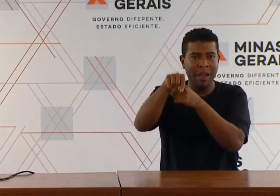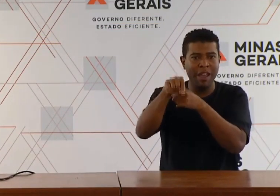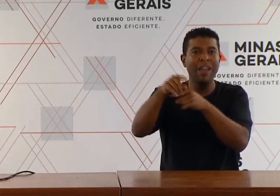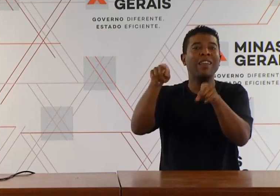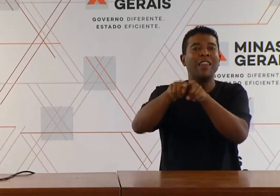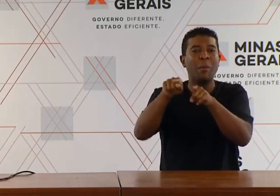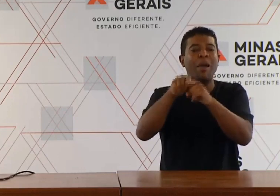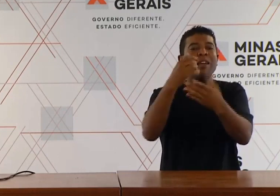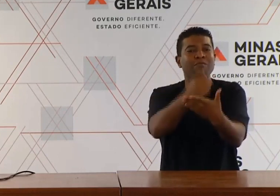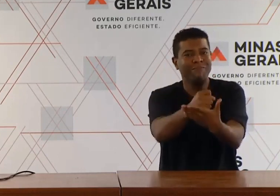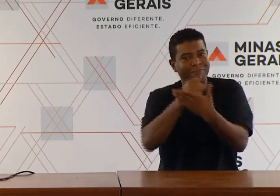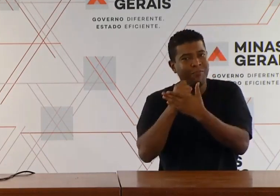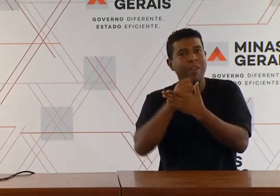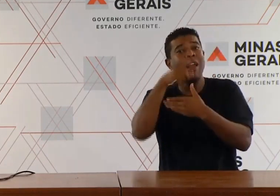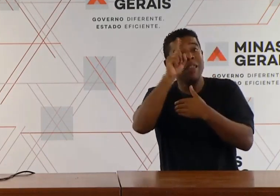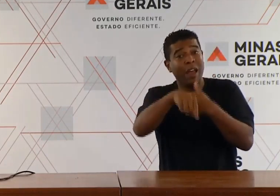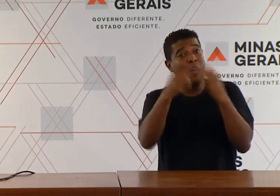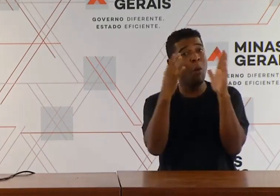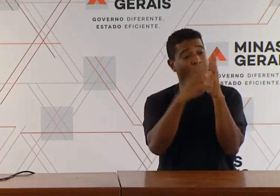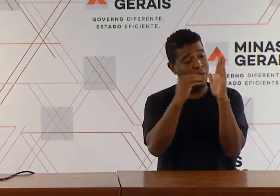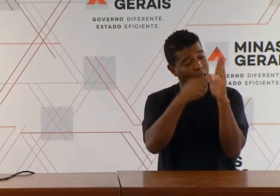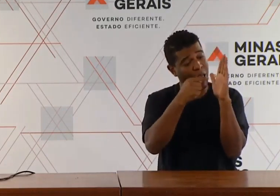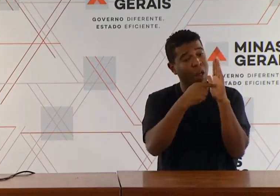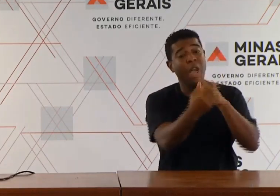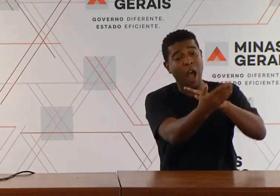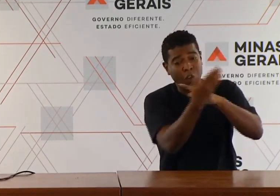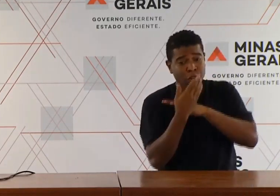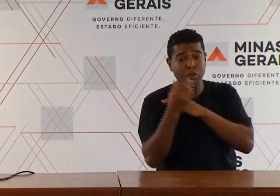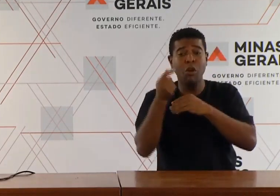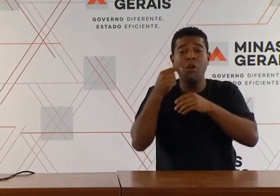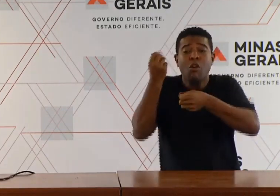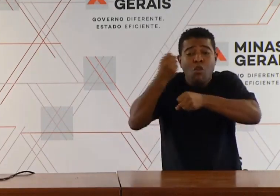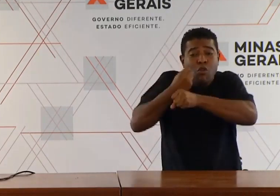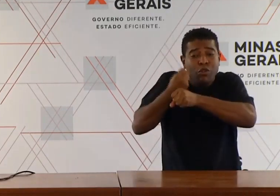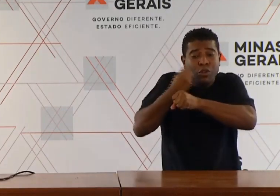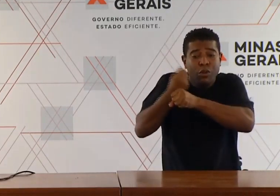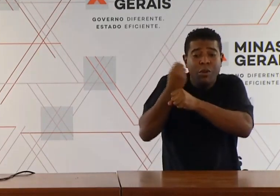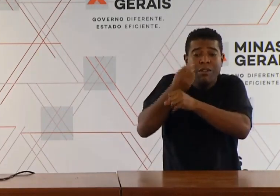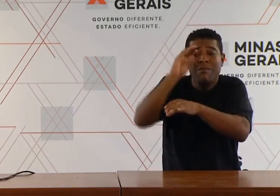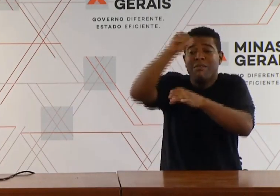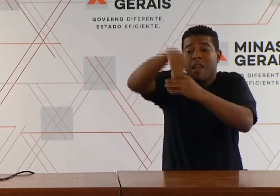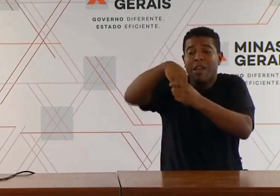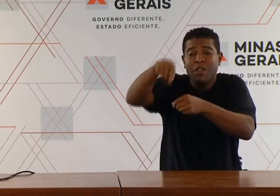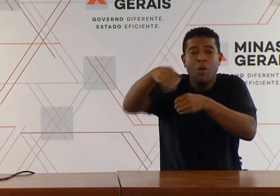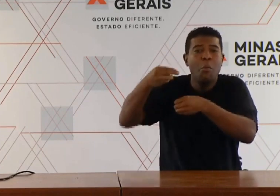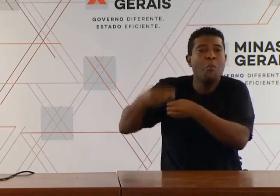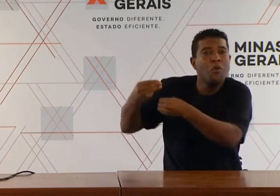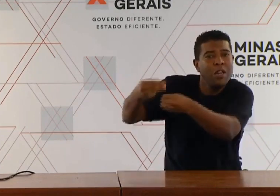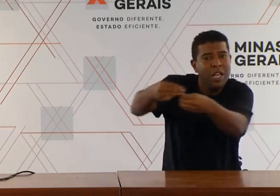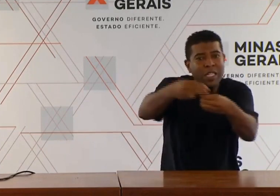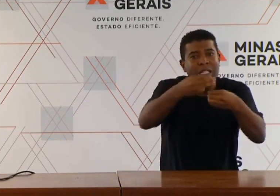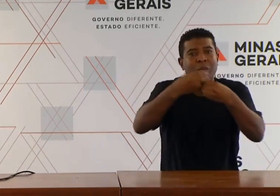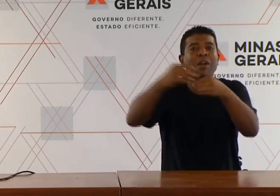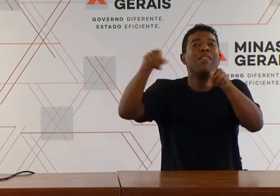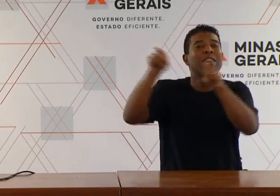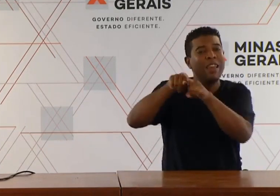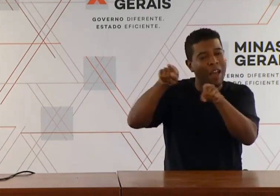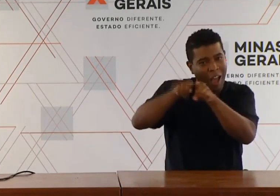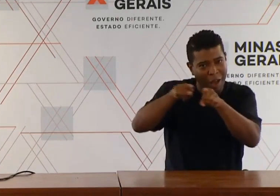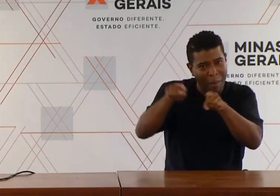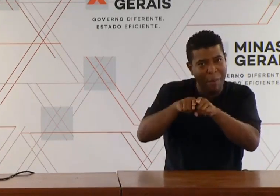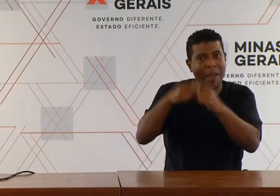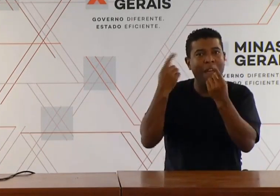modelo que vem sendo construído em conjunto com os municípios. Não poderia ser diferente no Estado, que é modelo nesse regime de colaboração